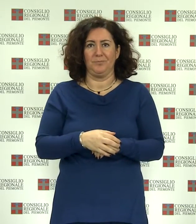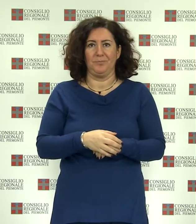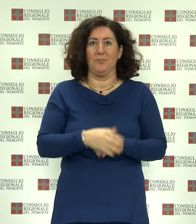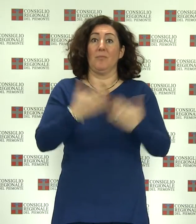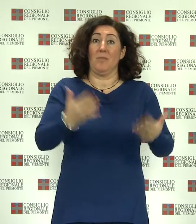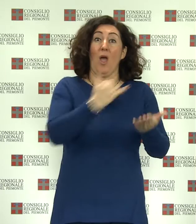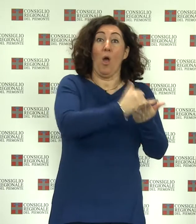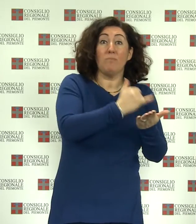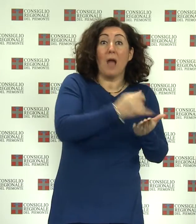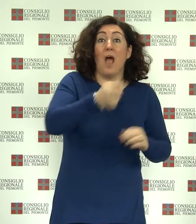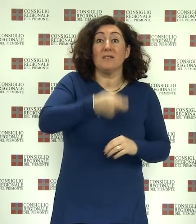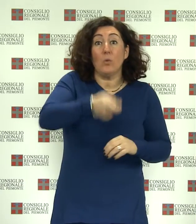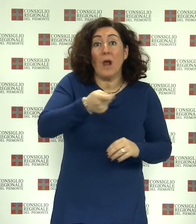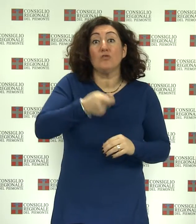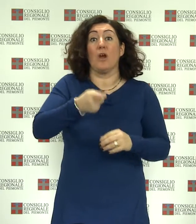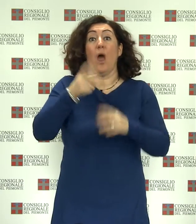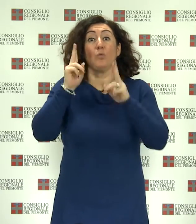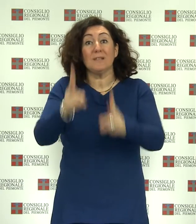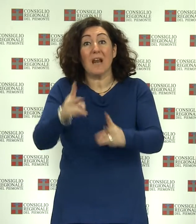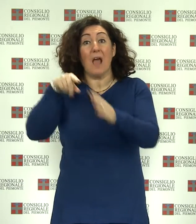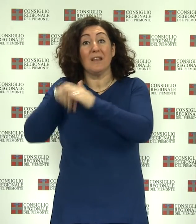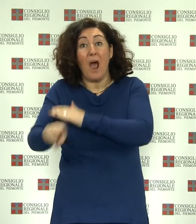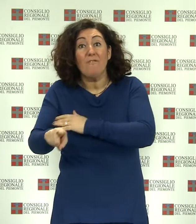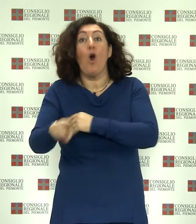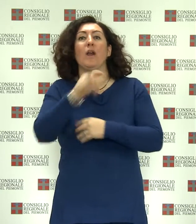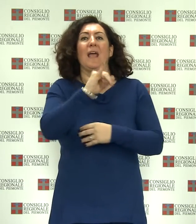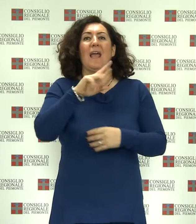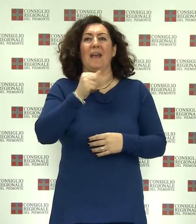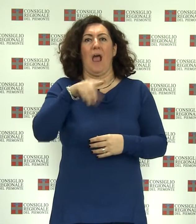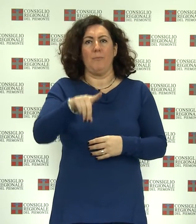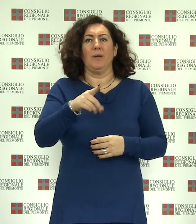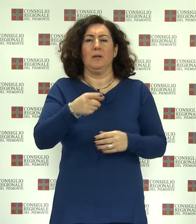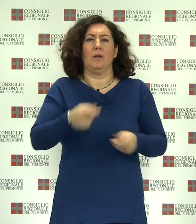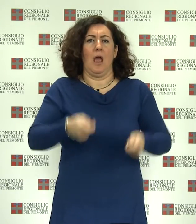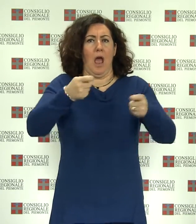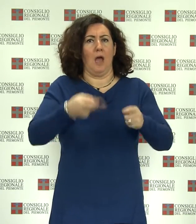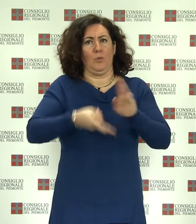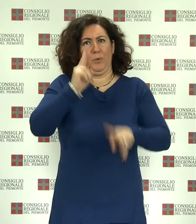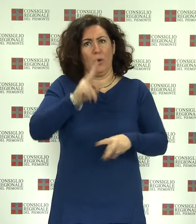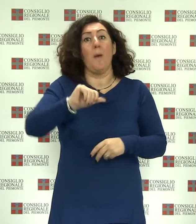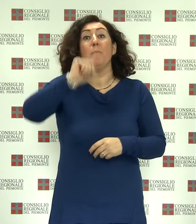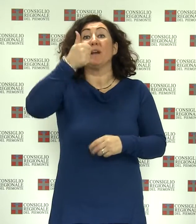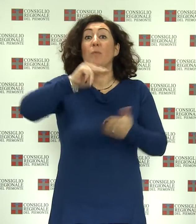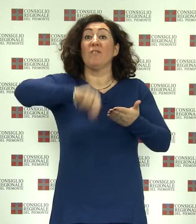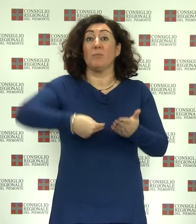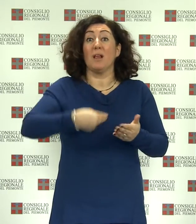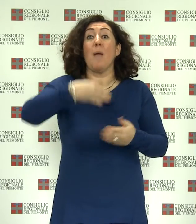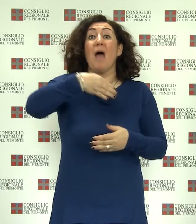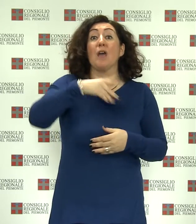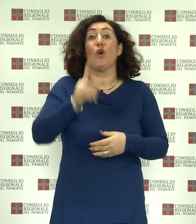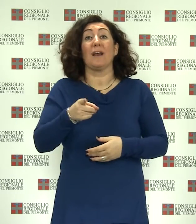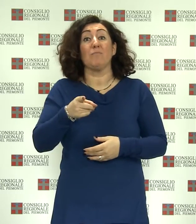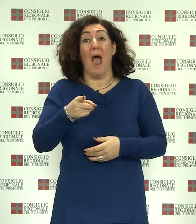assicurazione, autostrade e trafori E' quanto prevedono due mozioni, primo firmatario Marco Grimaldi-Sel, approvate il 2 febbraio